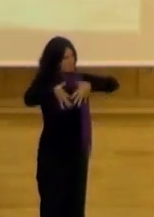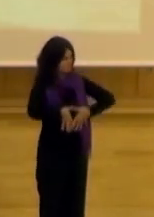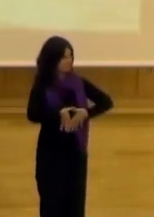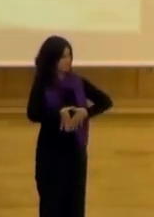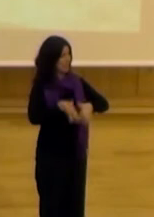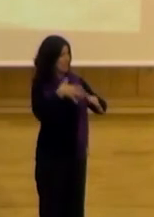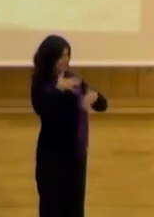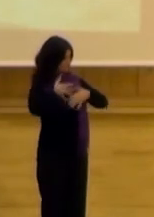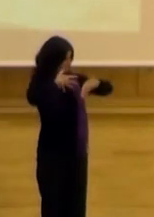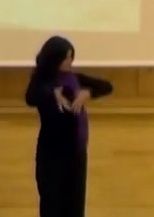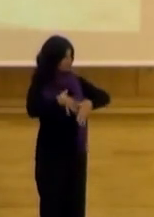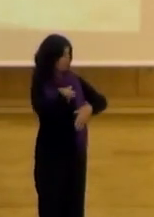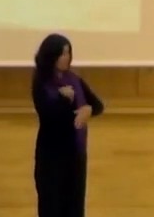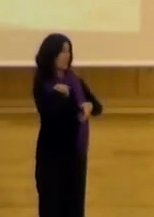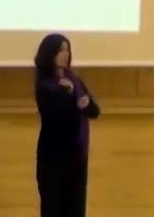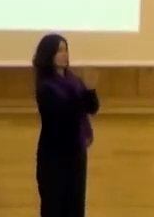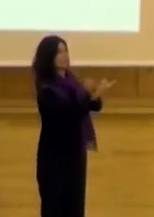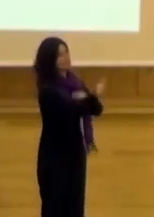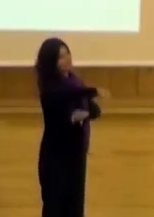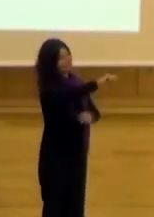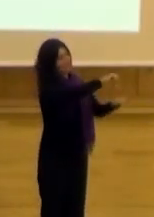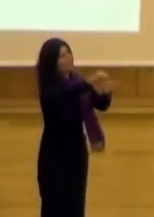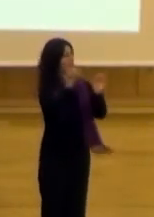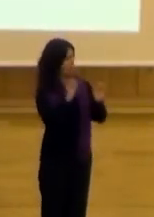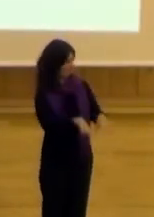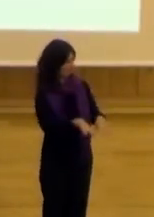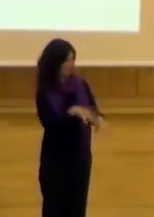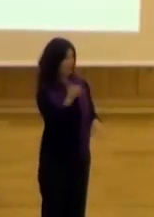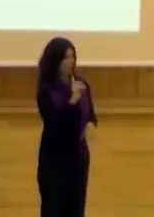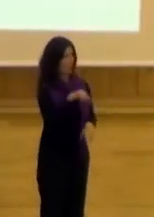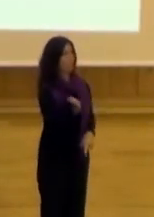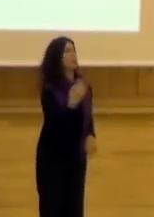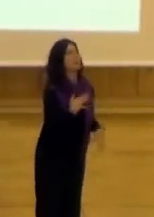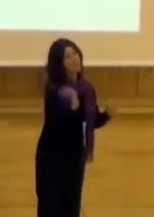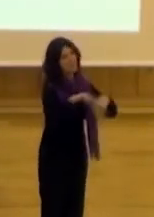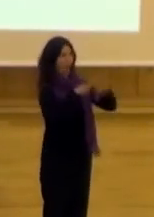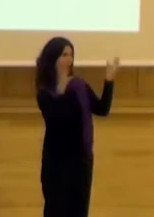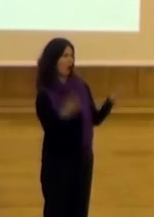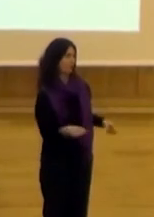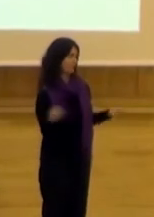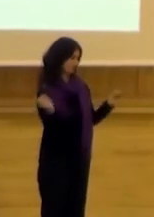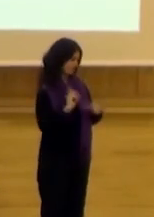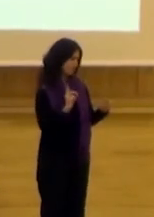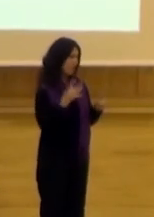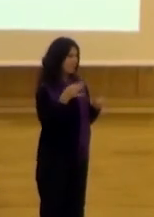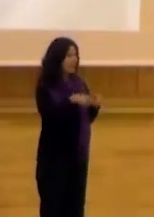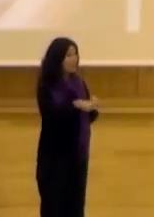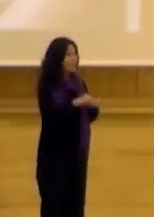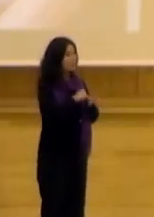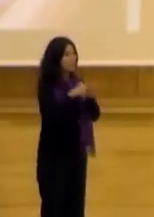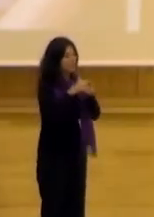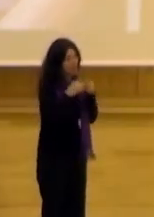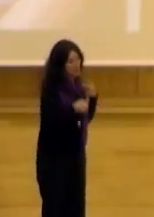unos y por otros. Y demanda entrenamiento y esto no es una cosa como decían hoy, que se haga de día para el otro. Esto hay que apostar a largo